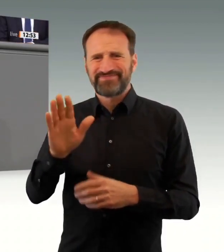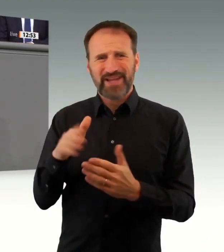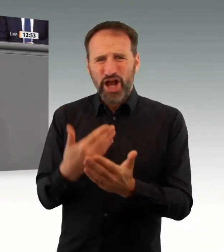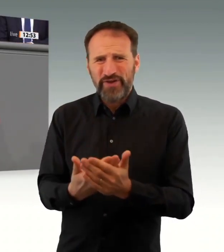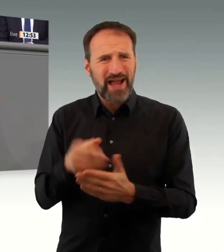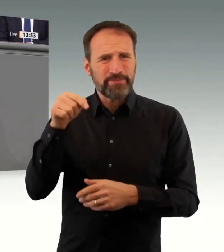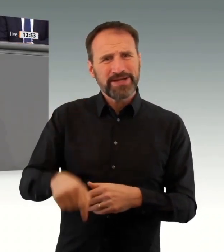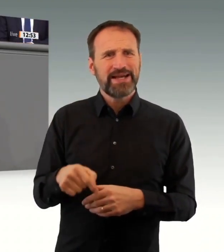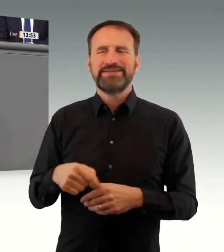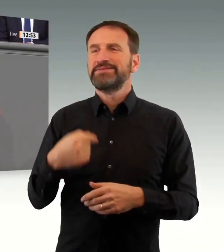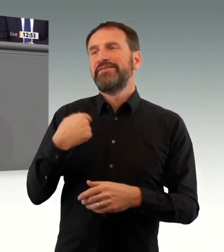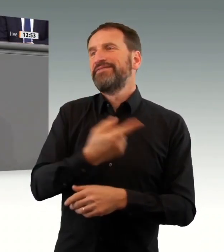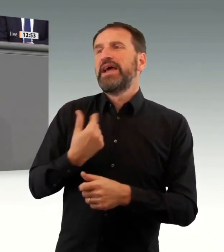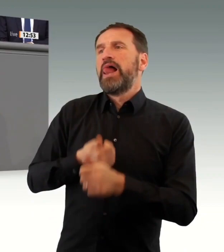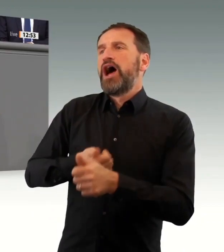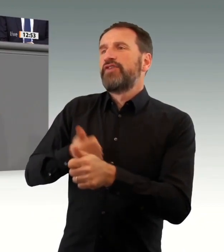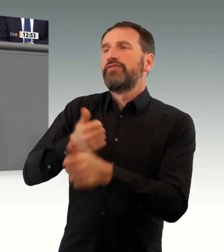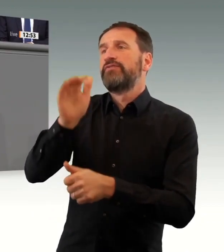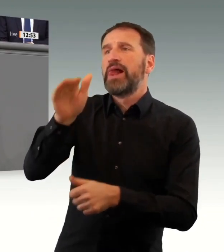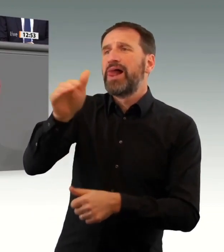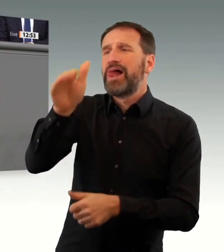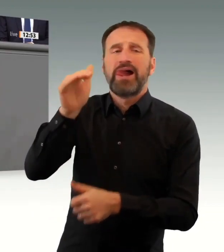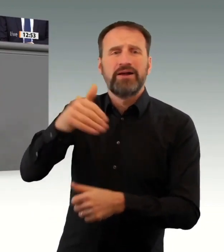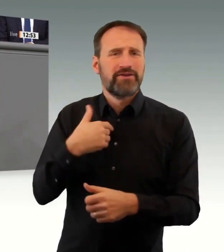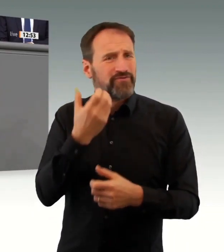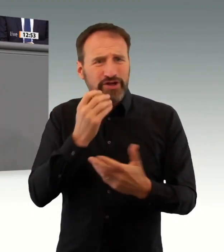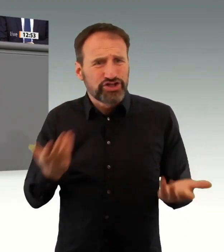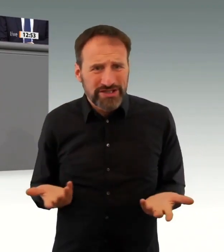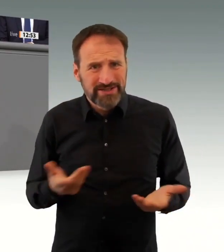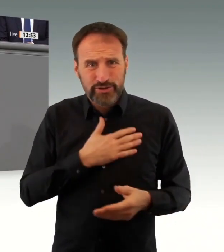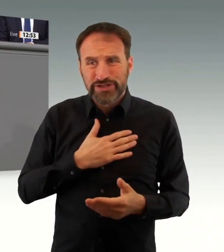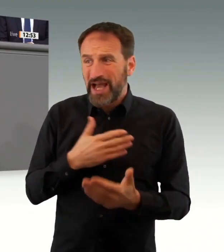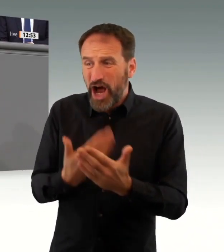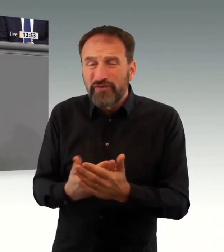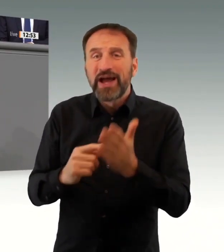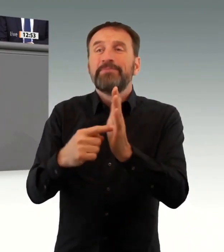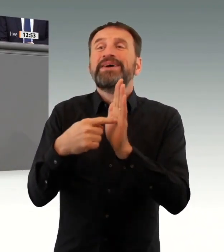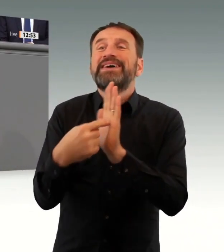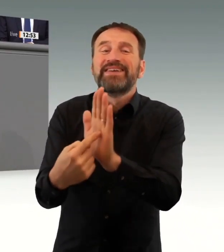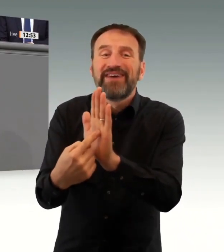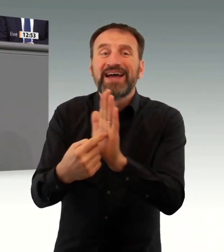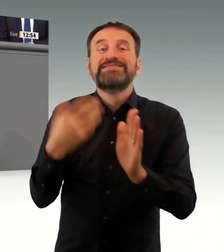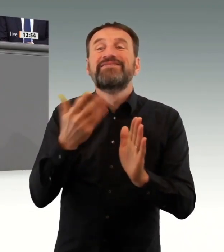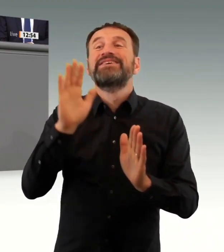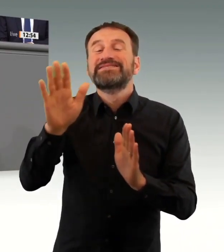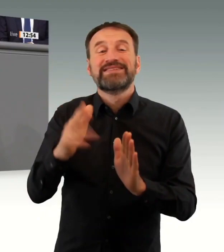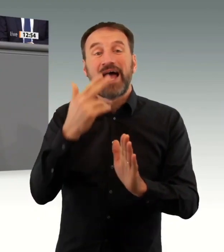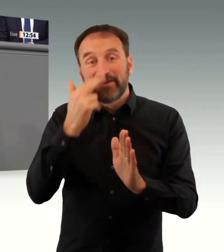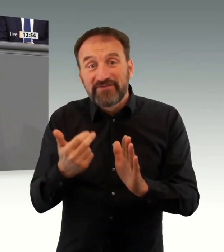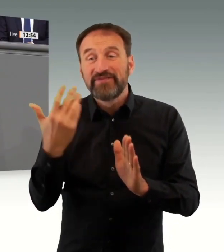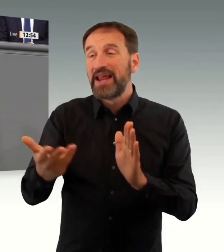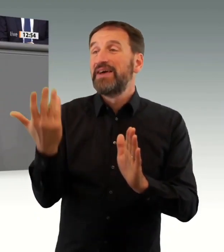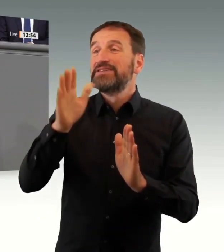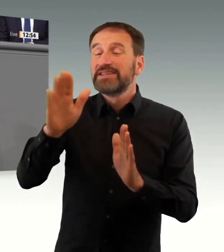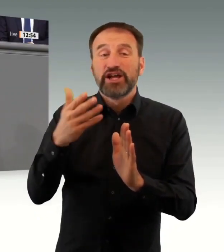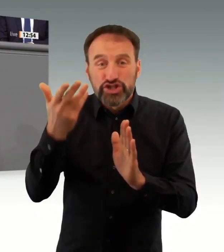too late. Es ist dann mitten im Winter. Und wenn Sie an den letzten Winter denken, da haben wir die schweren Maßnahmen bis in